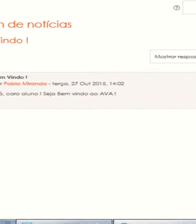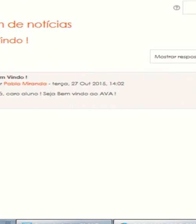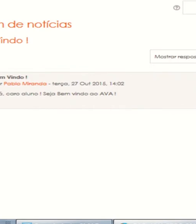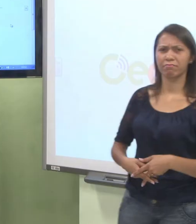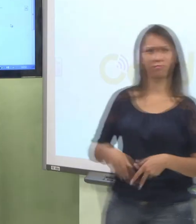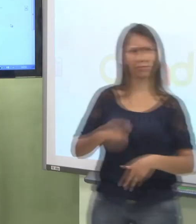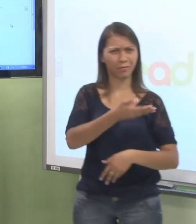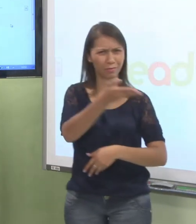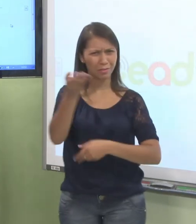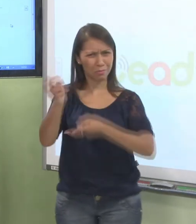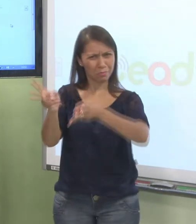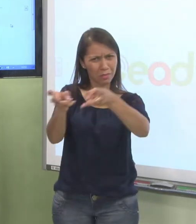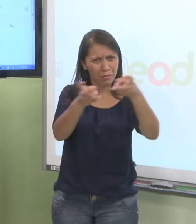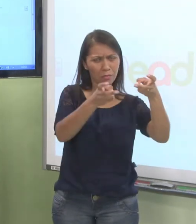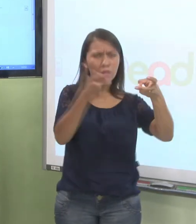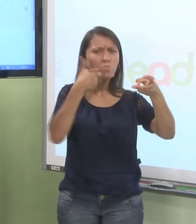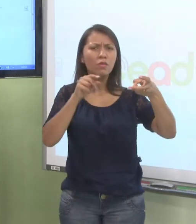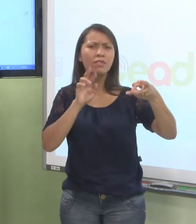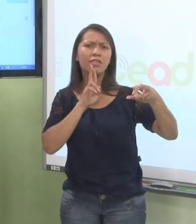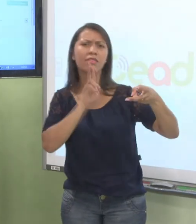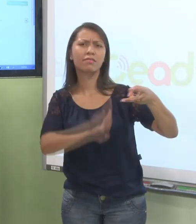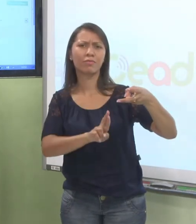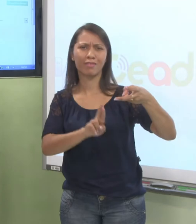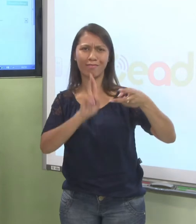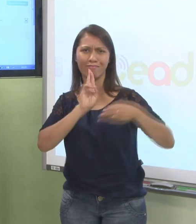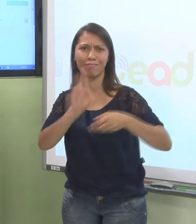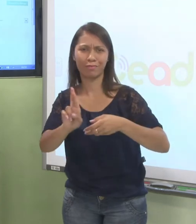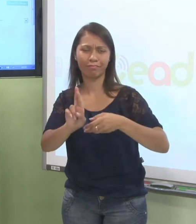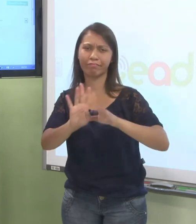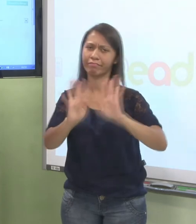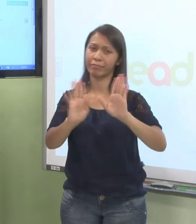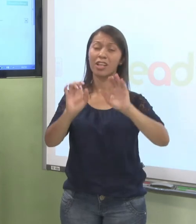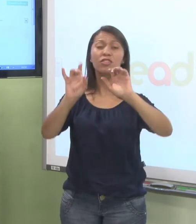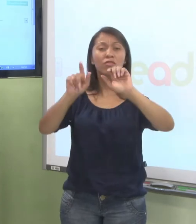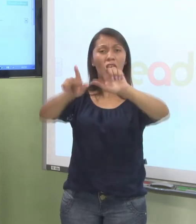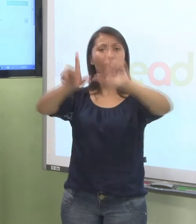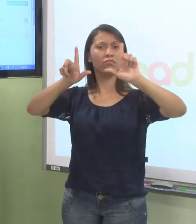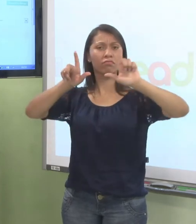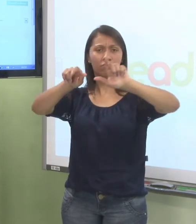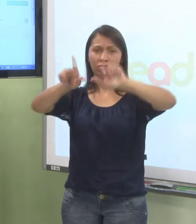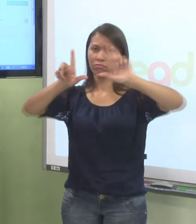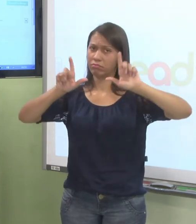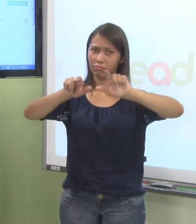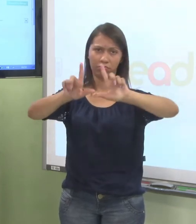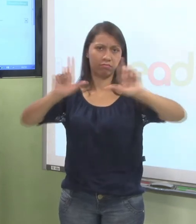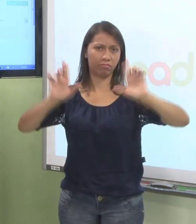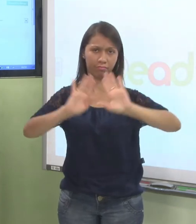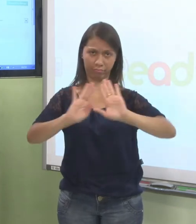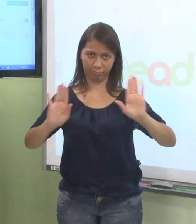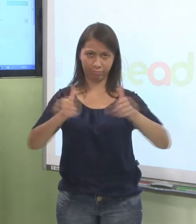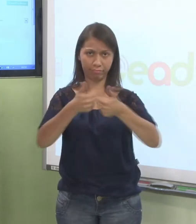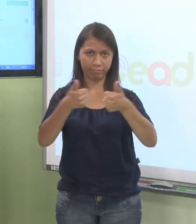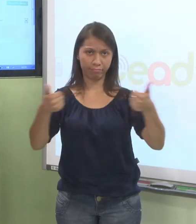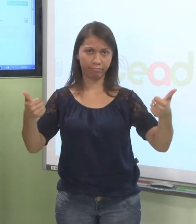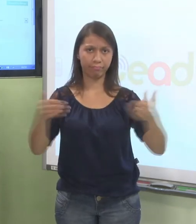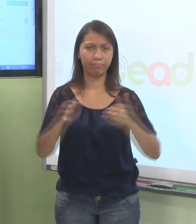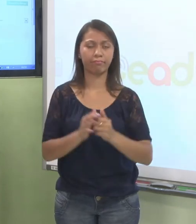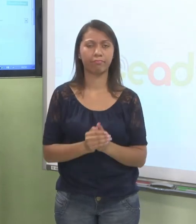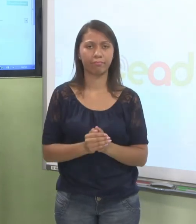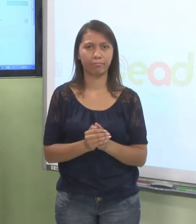eu disse para vocês, ela é só um mural. Ele só vai mostrar para vocês as mensagens que o professor mandou aqui nesse fórum. Beleza? Vamos voltar para a sala